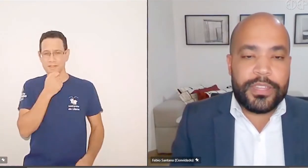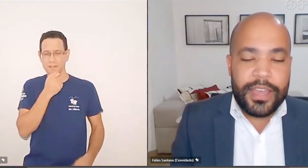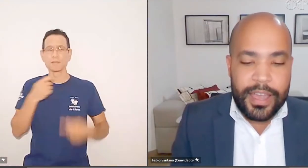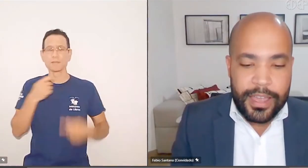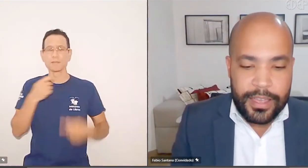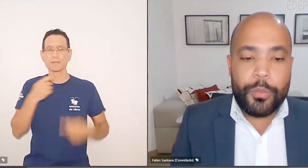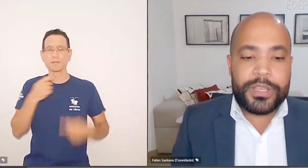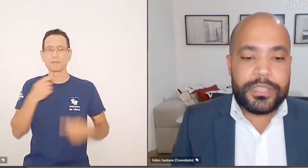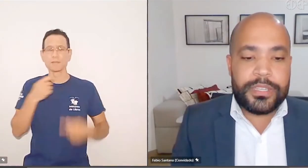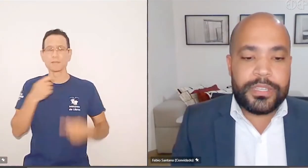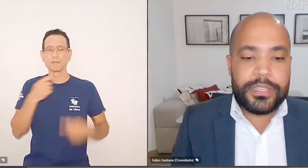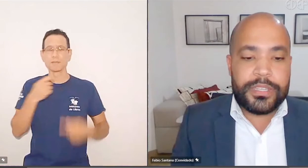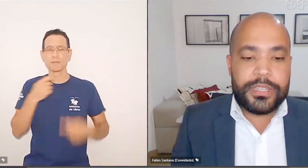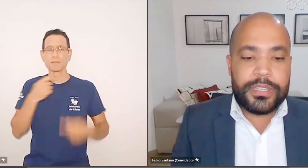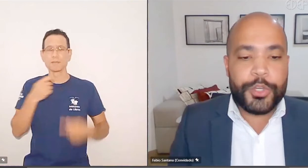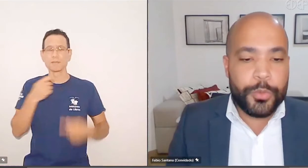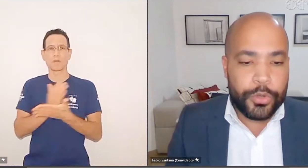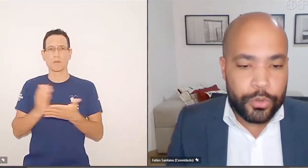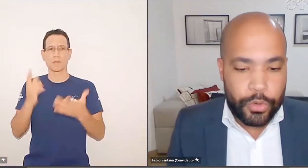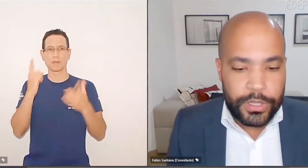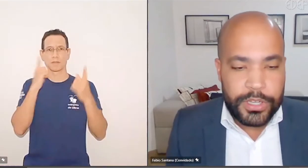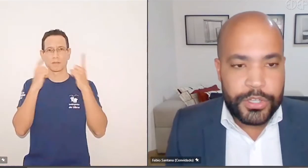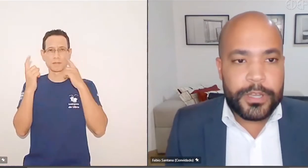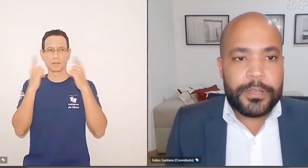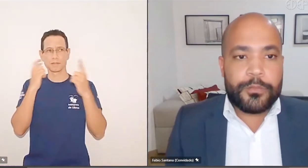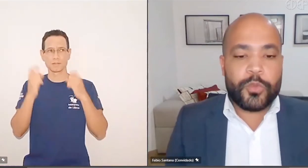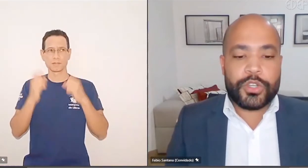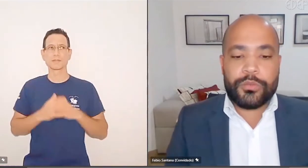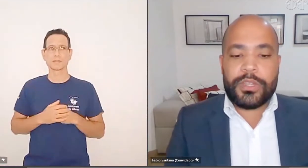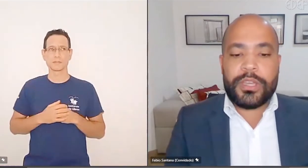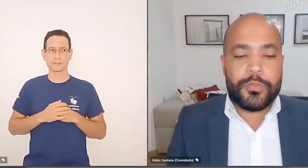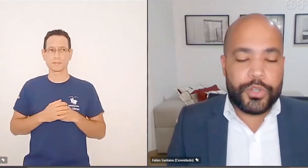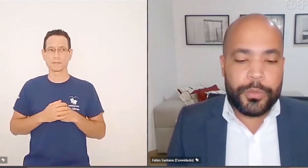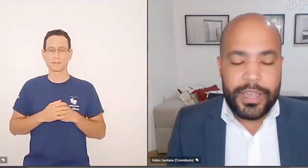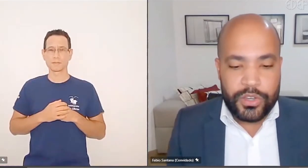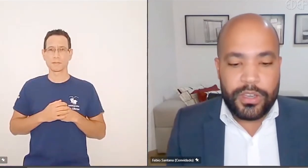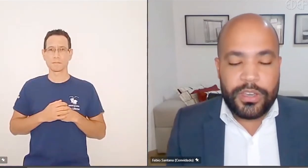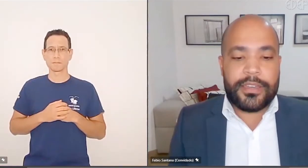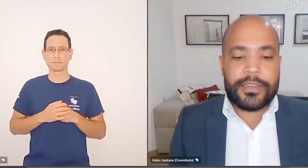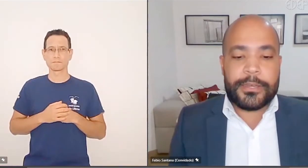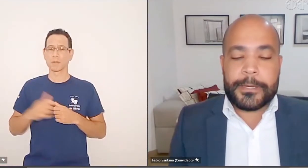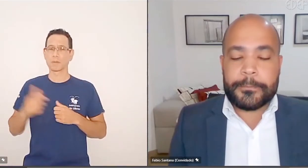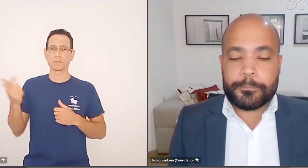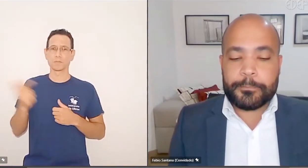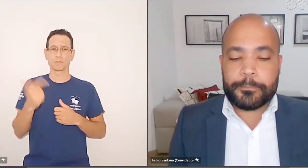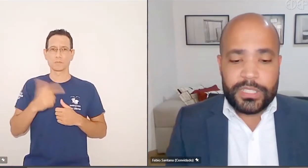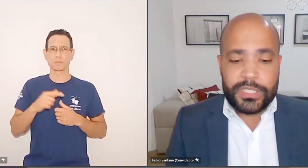consolidar algumas ideias para que, de uma vez por todas, nós não tenhamos mais